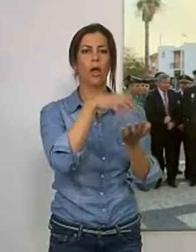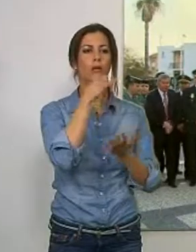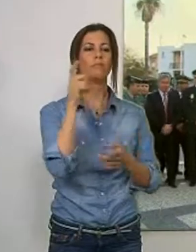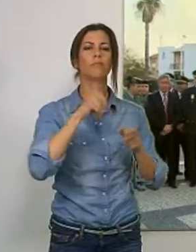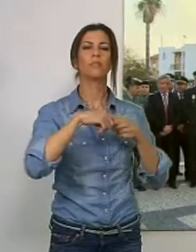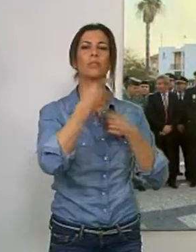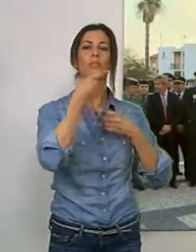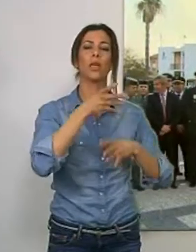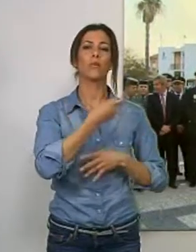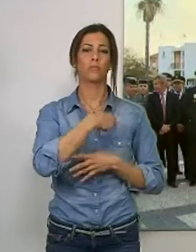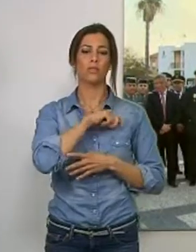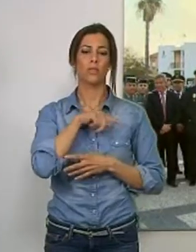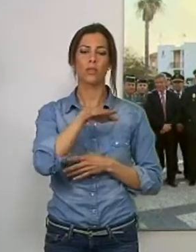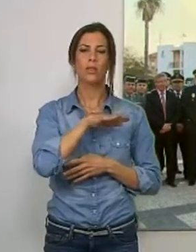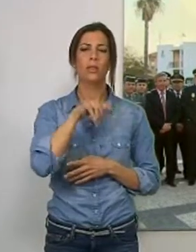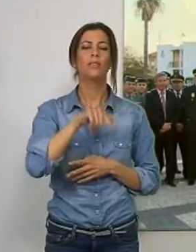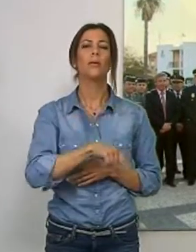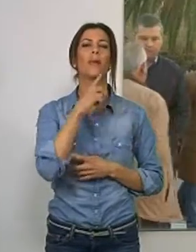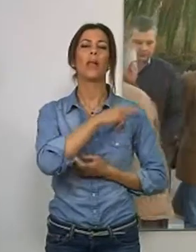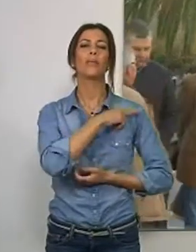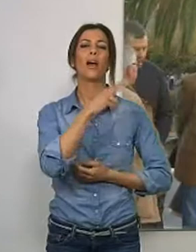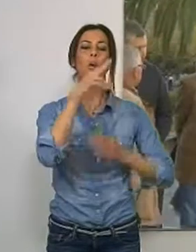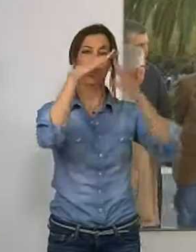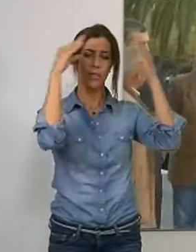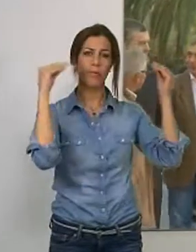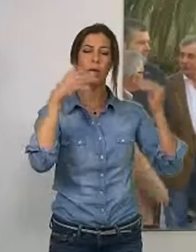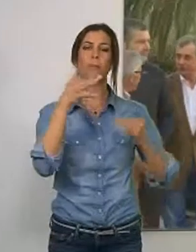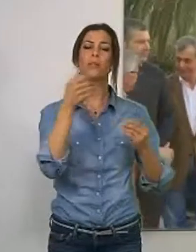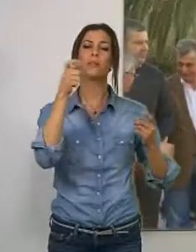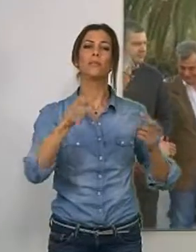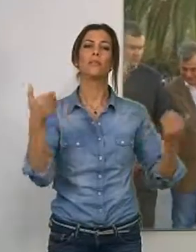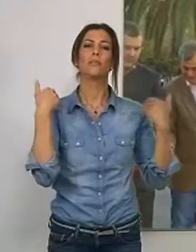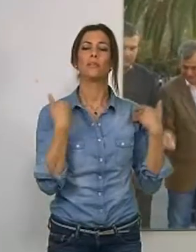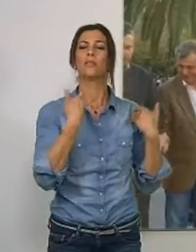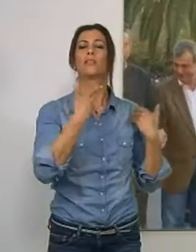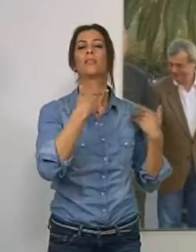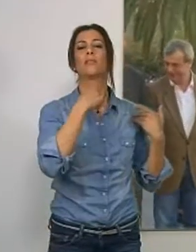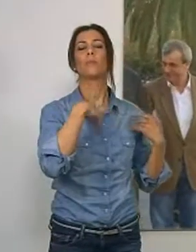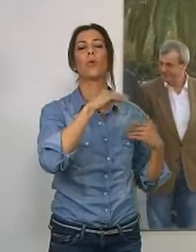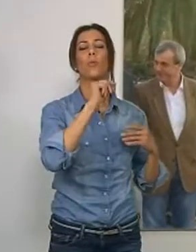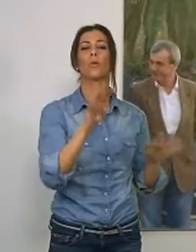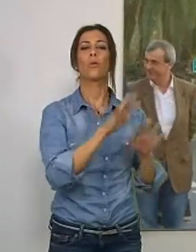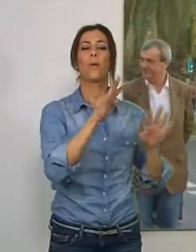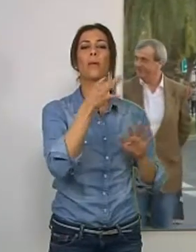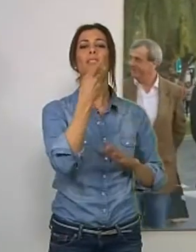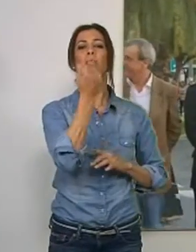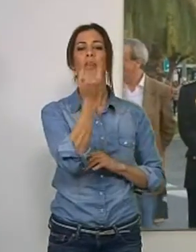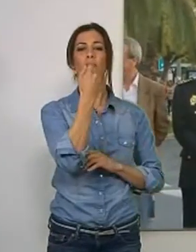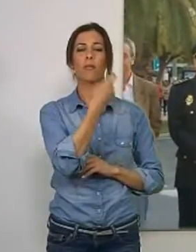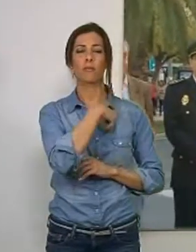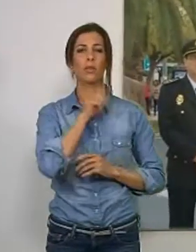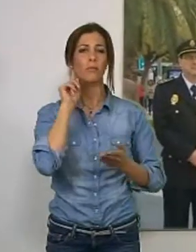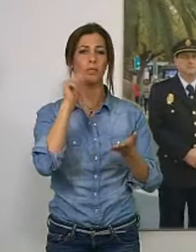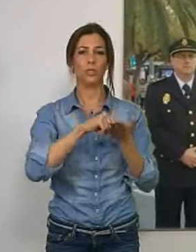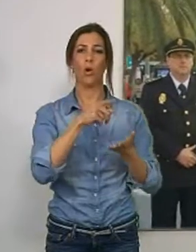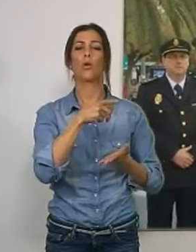el comisario de la policía motrileña, el capitán de la Guardia Civil, el comandante del EMA número 9, el inspector jefe de la policía local, un